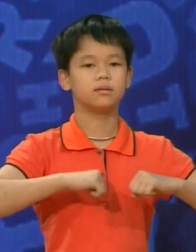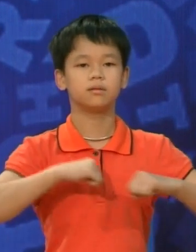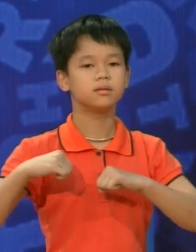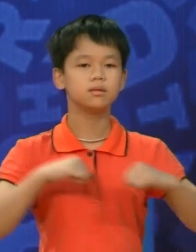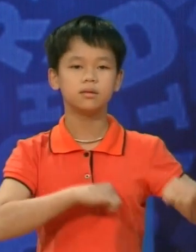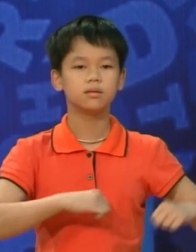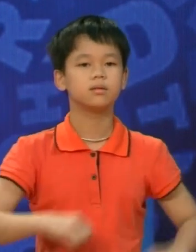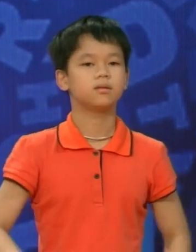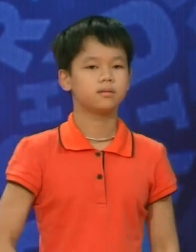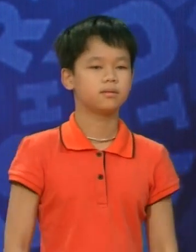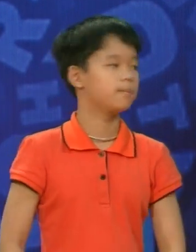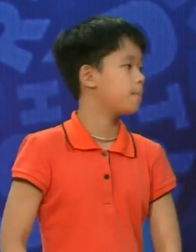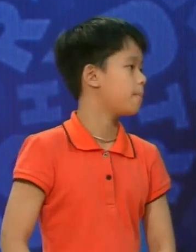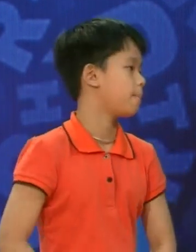Em hư về tranh giành đồ của chị nữa đấy